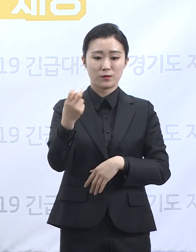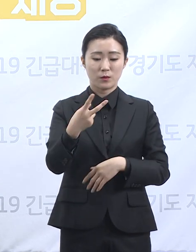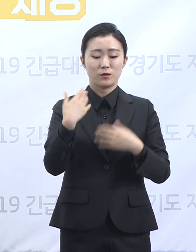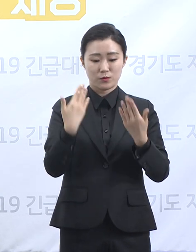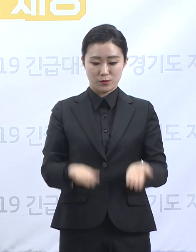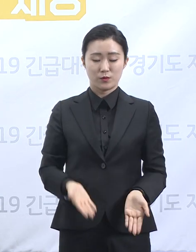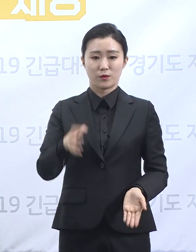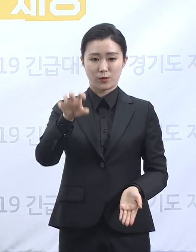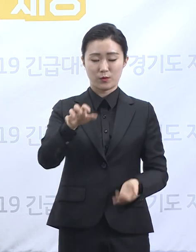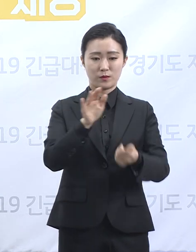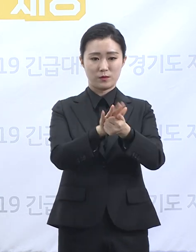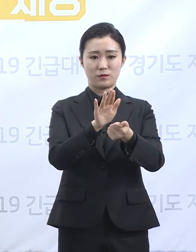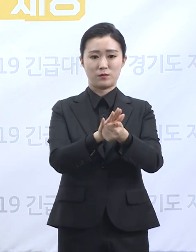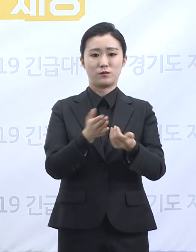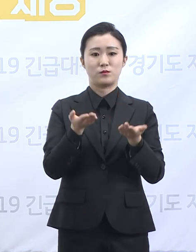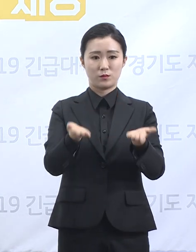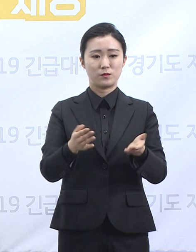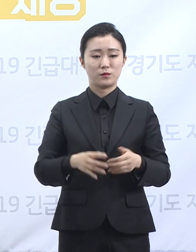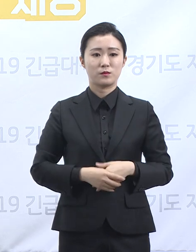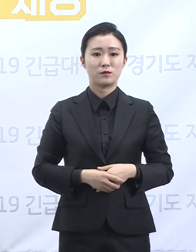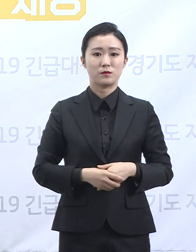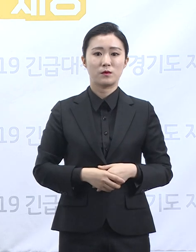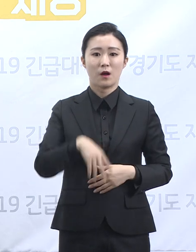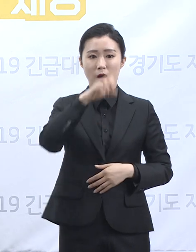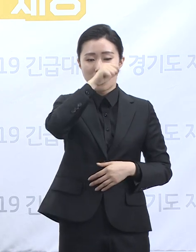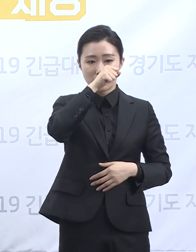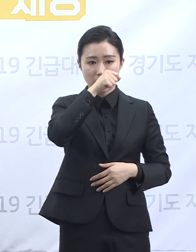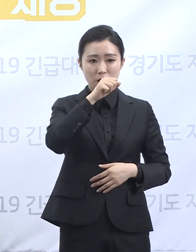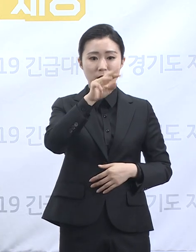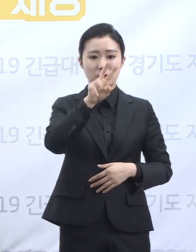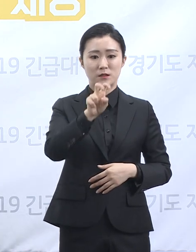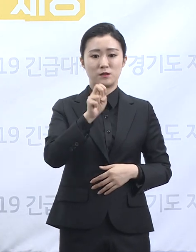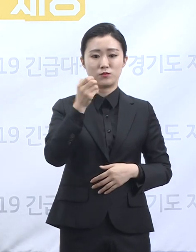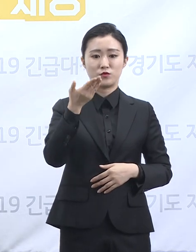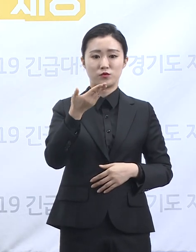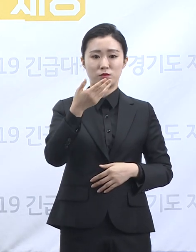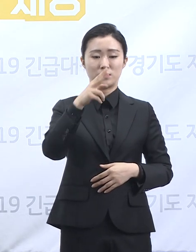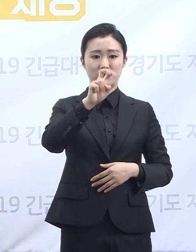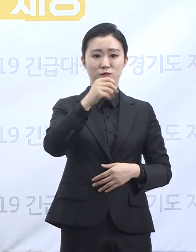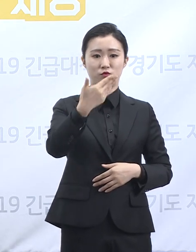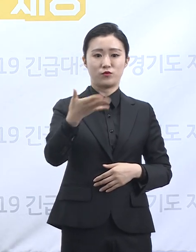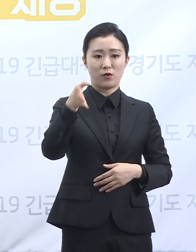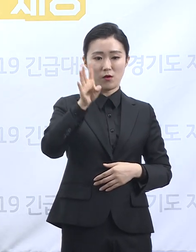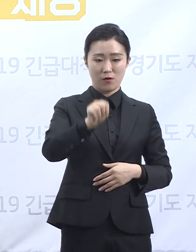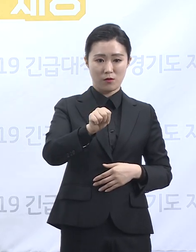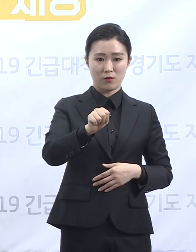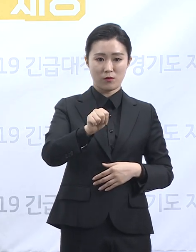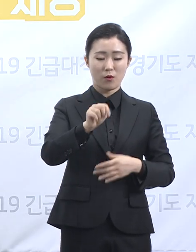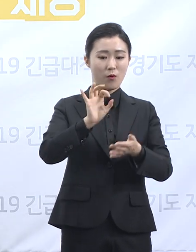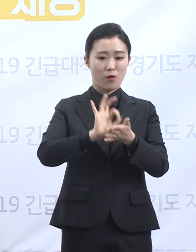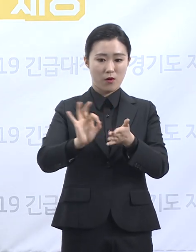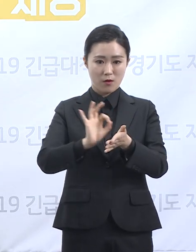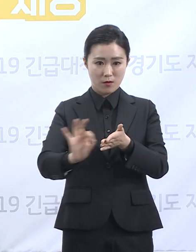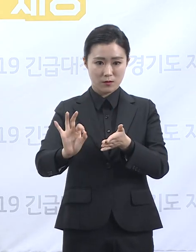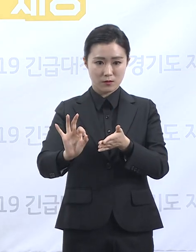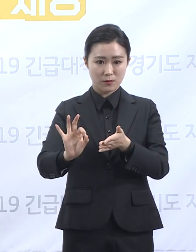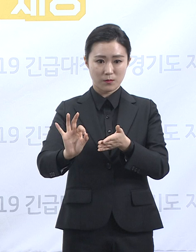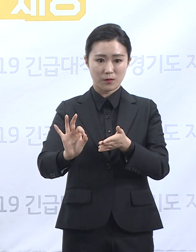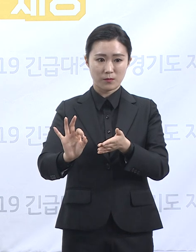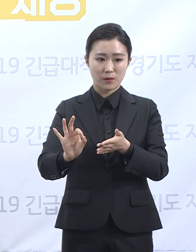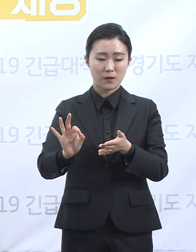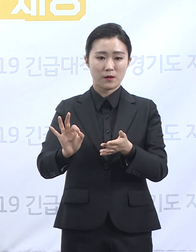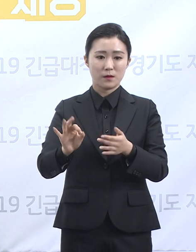공간을 지원합니다. 총 29억 원의 재난관리기금을 활용해 17개 보건소에 워크스루 검체 채취 부스